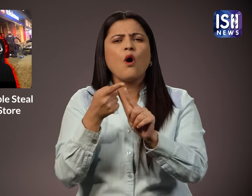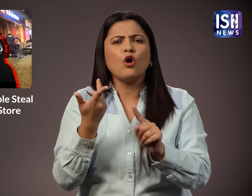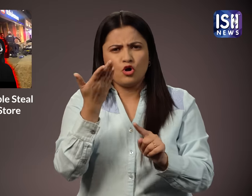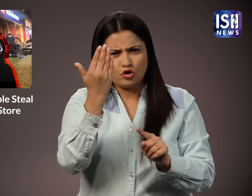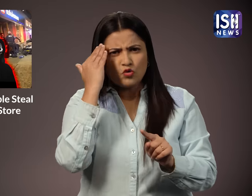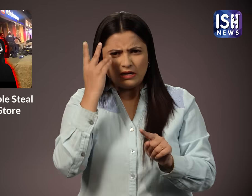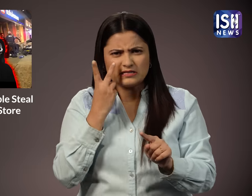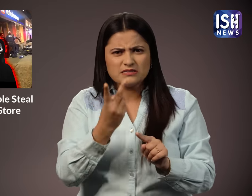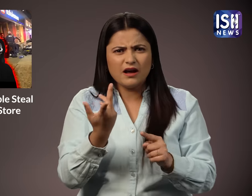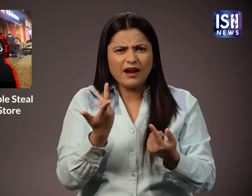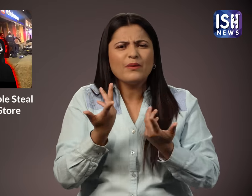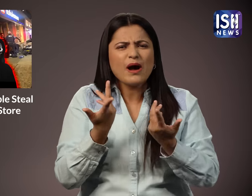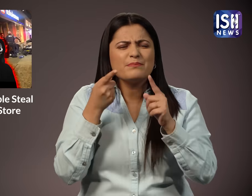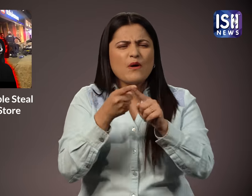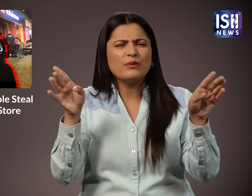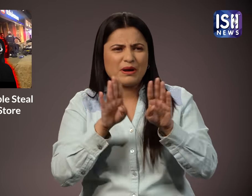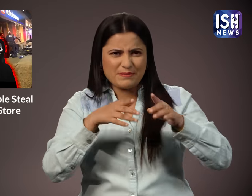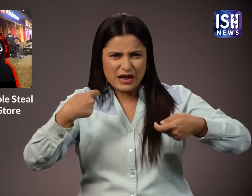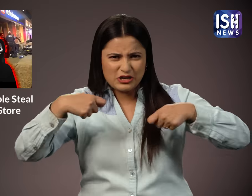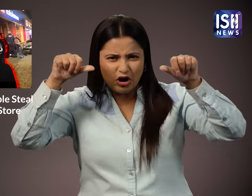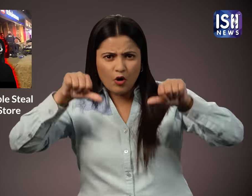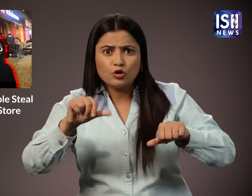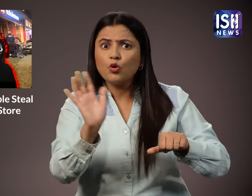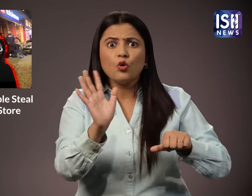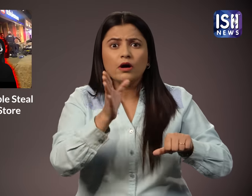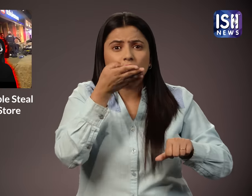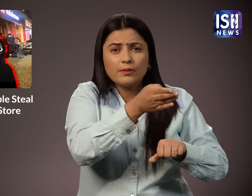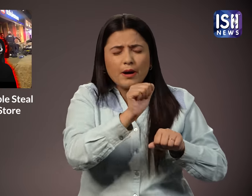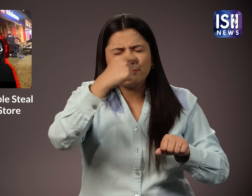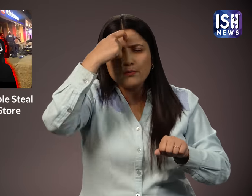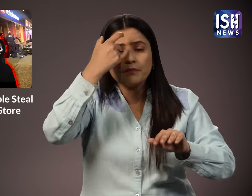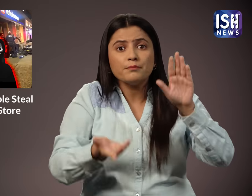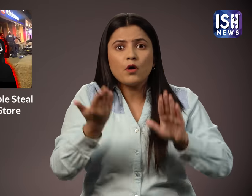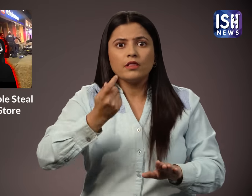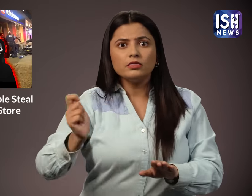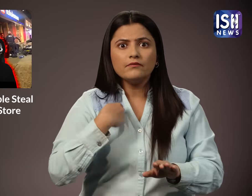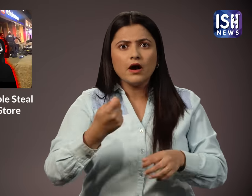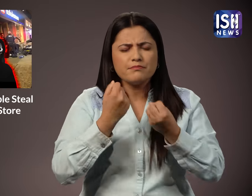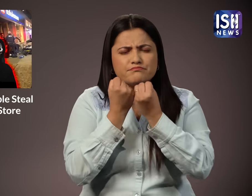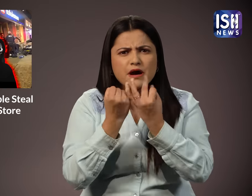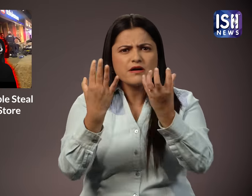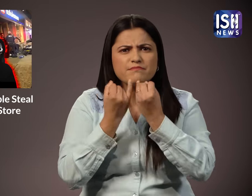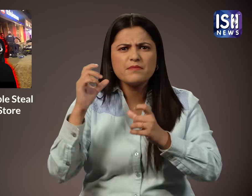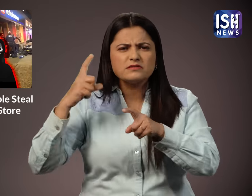इसका कारण ये नहीं है कि दुकानों को घाटा हो रहा था इसका कारण चोरी और अपरात था